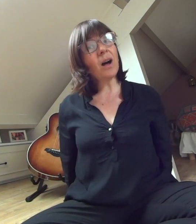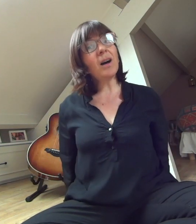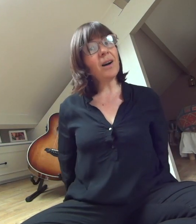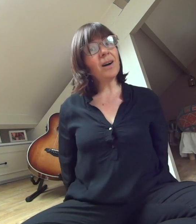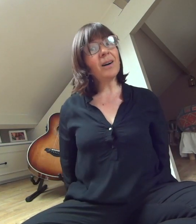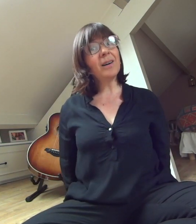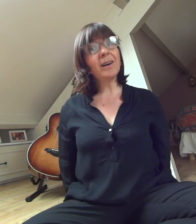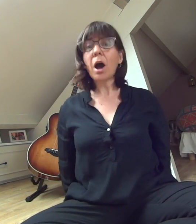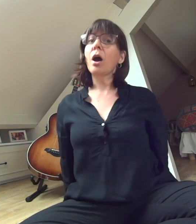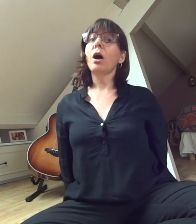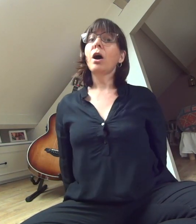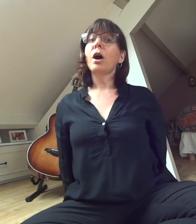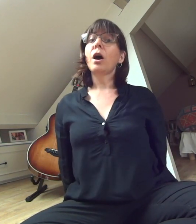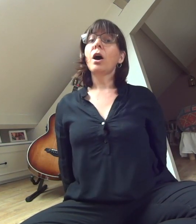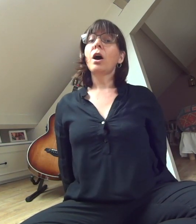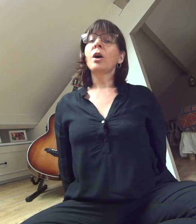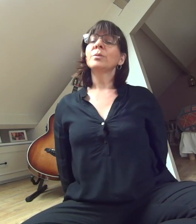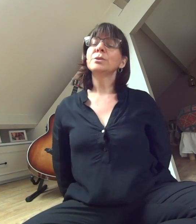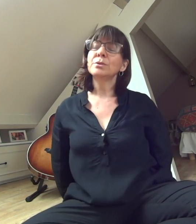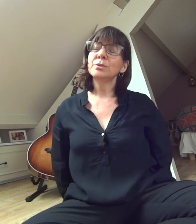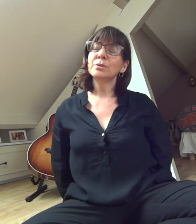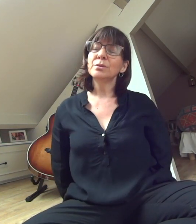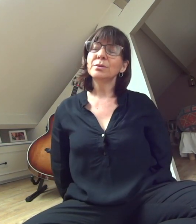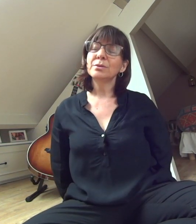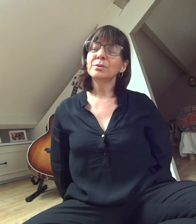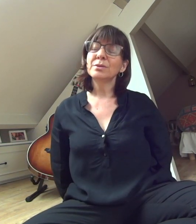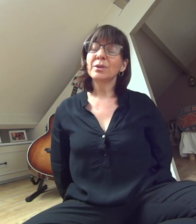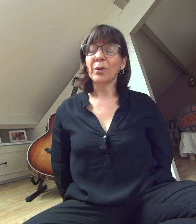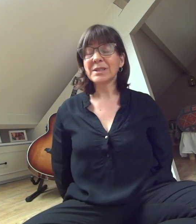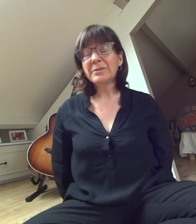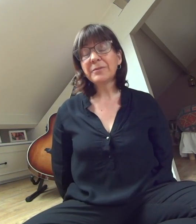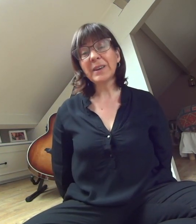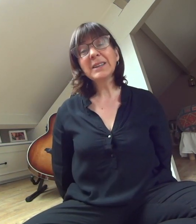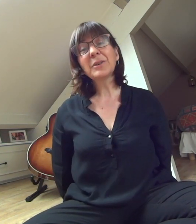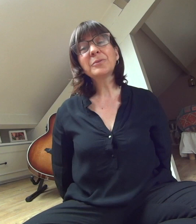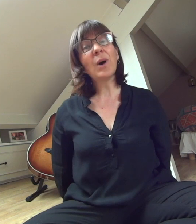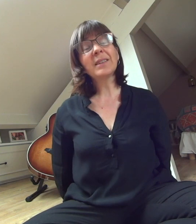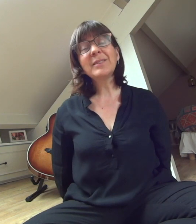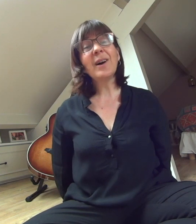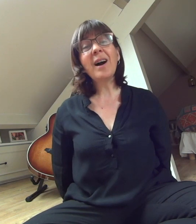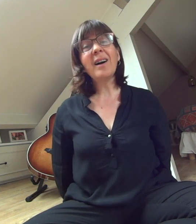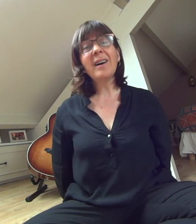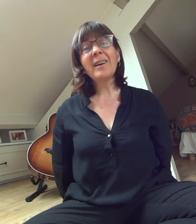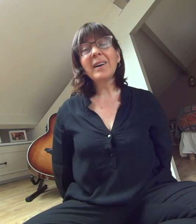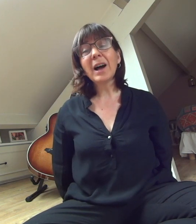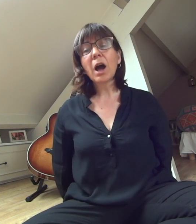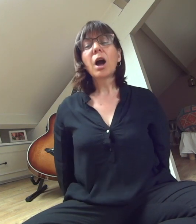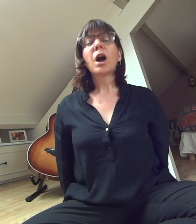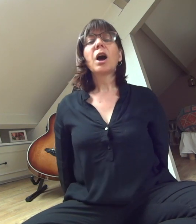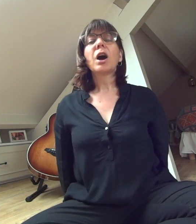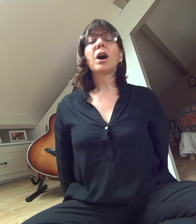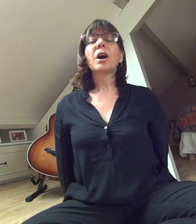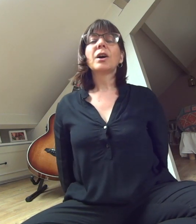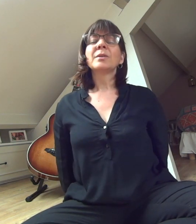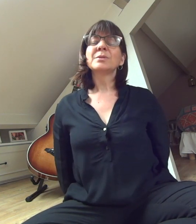'or ? Quand il fait trop froid, t'as...